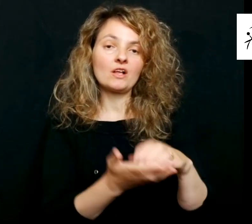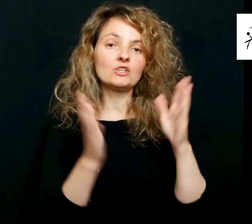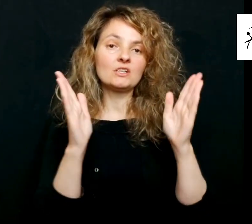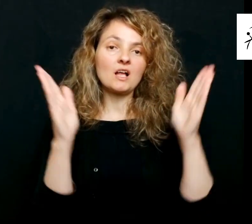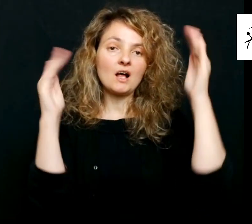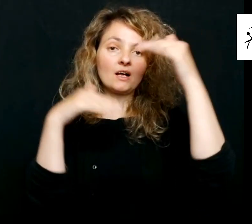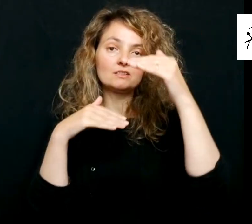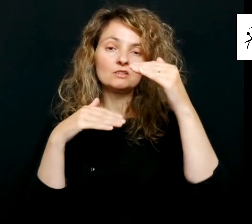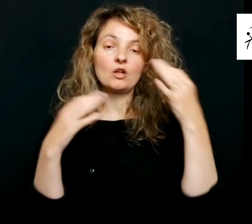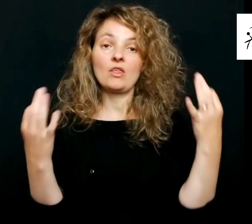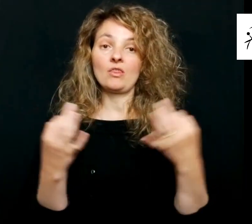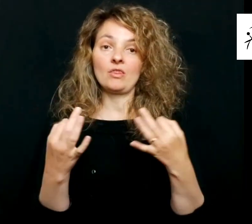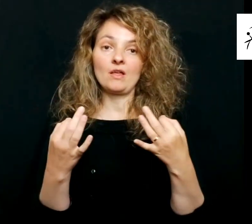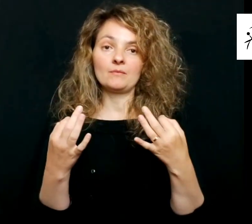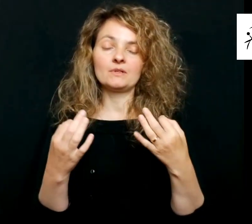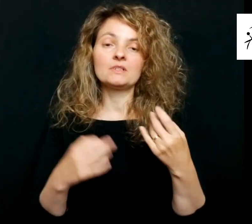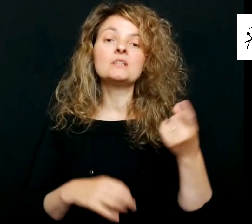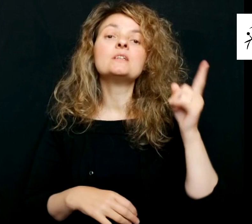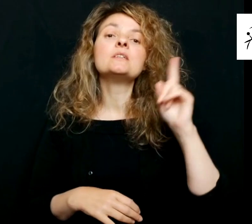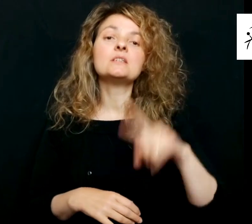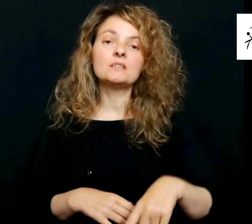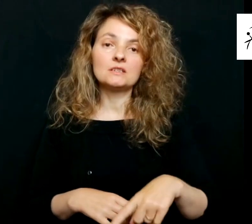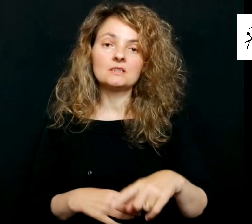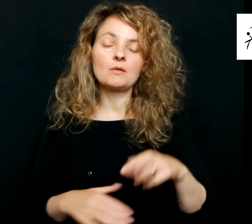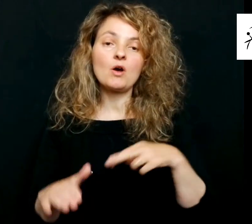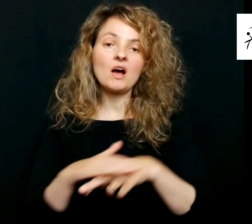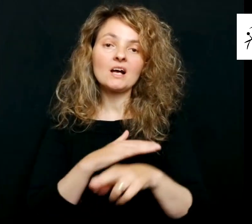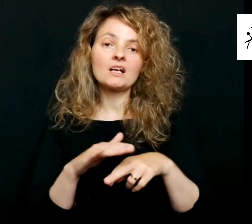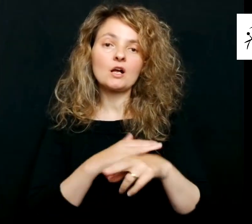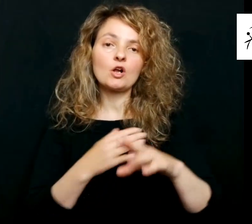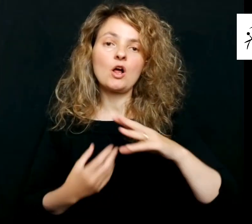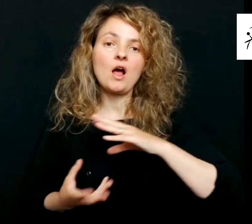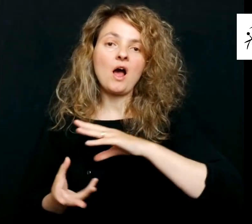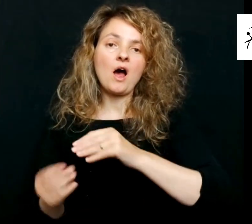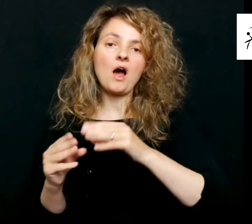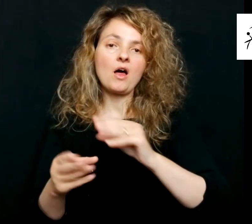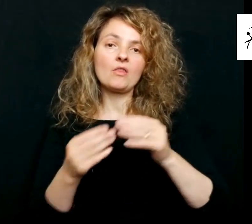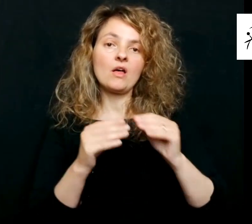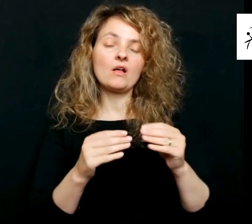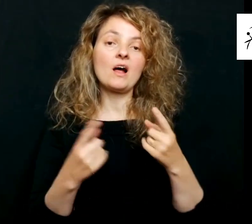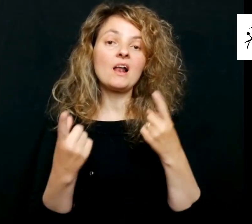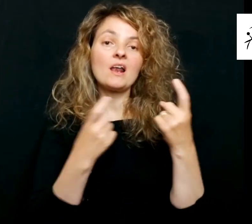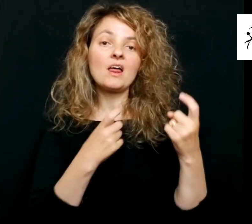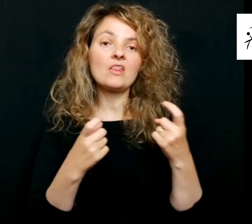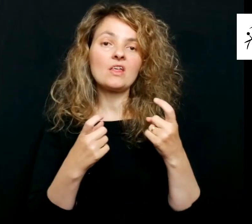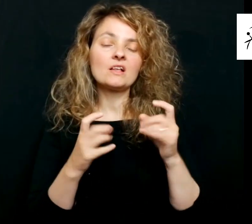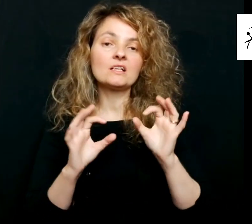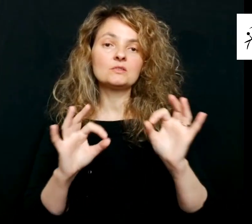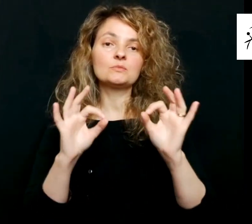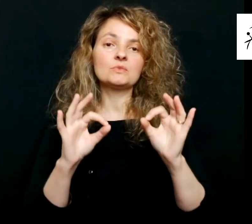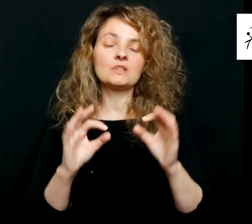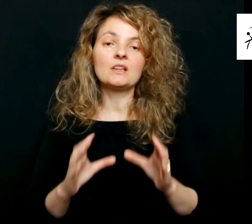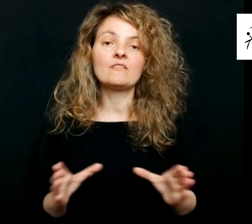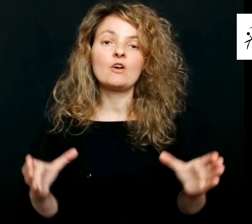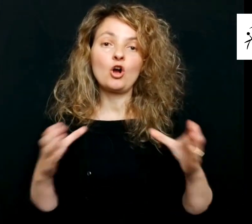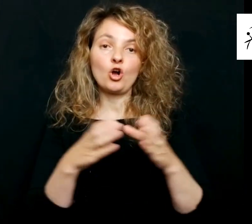que se deberán crear, así como el establecimiento de recursos acordes con las necesidades específicas de este